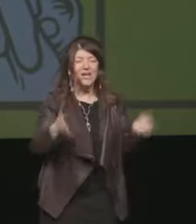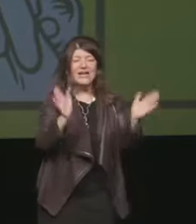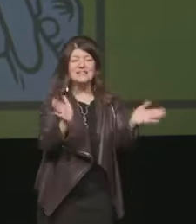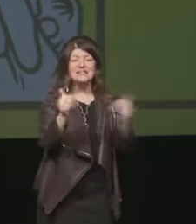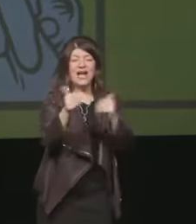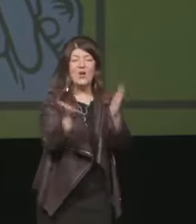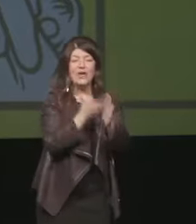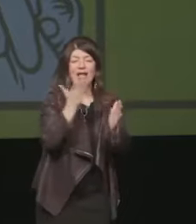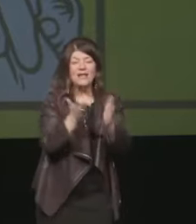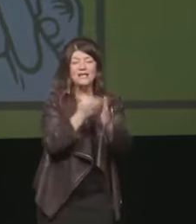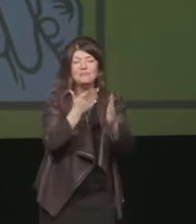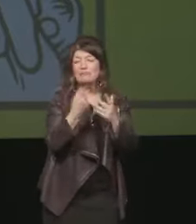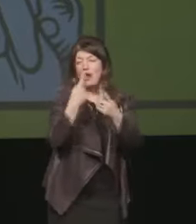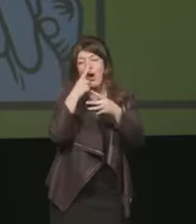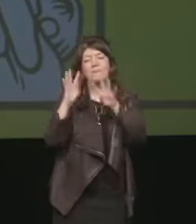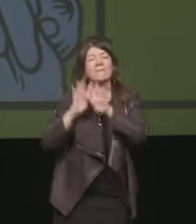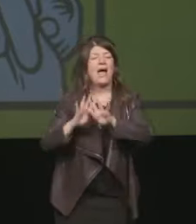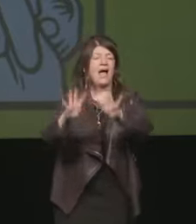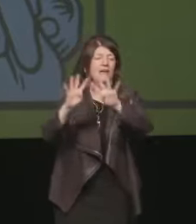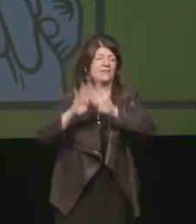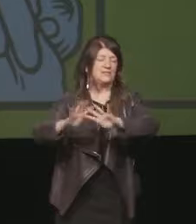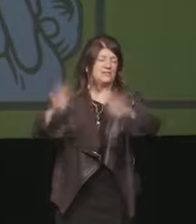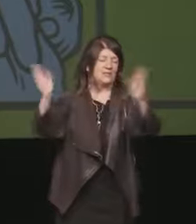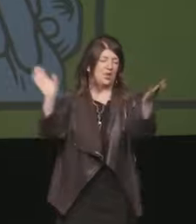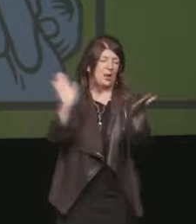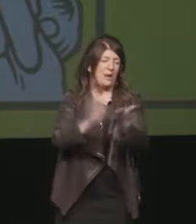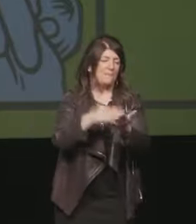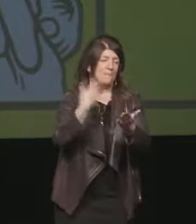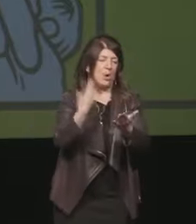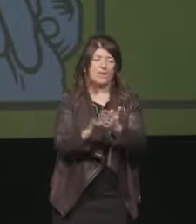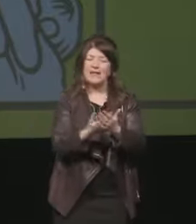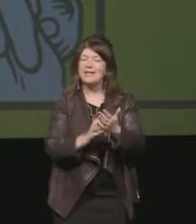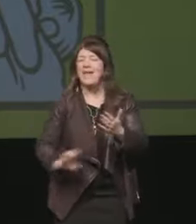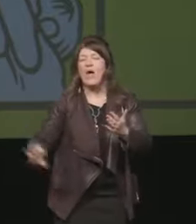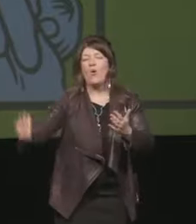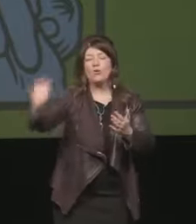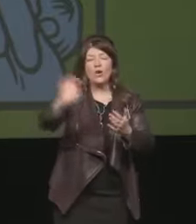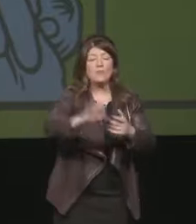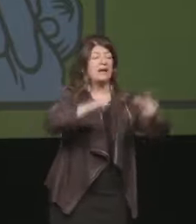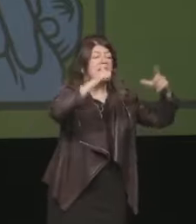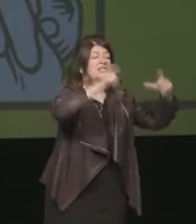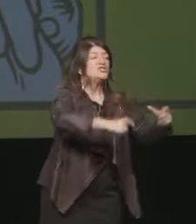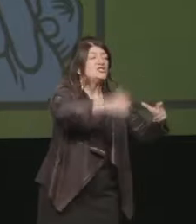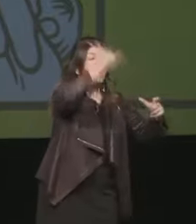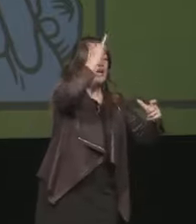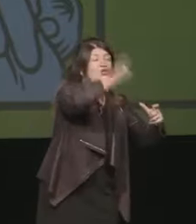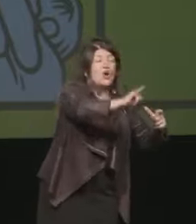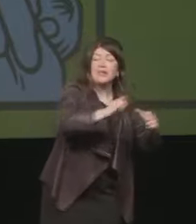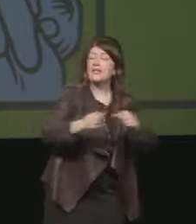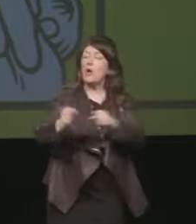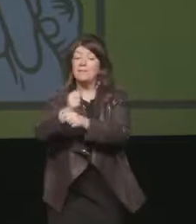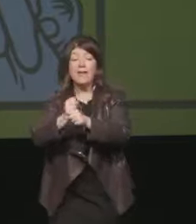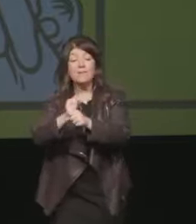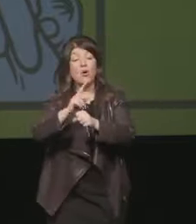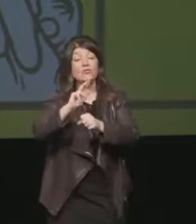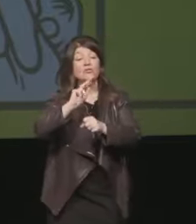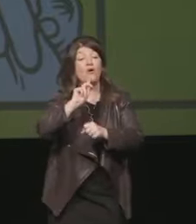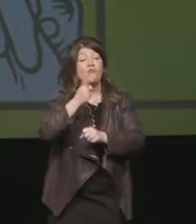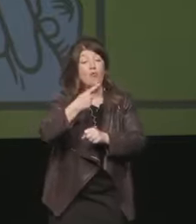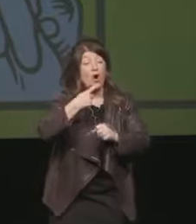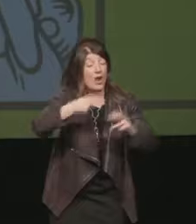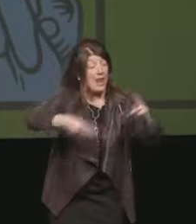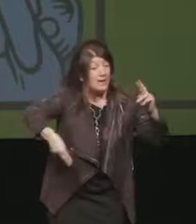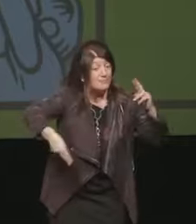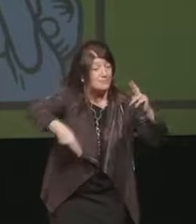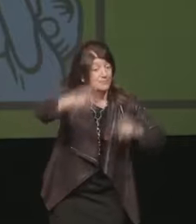'Europa se Torino e il Piemonte vorranno contare qualcosa nei prossimi anni non potranno non investire